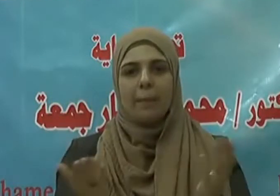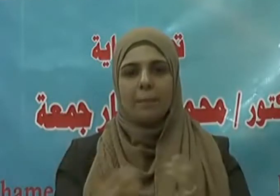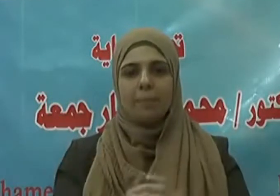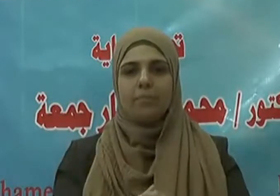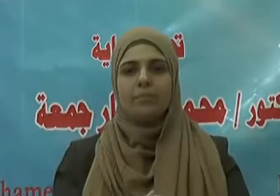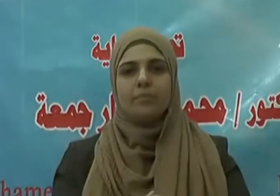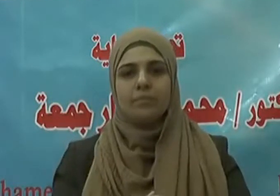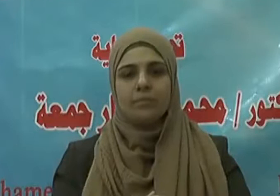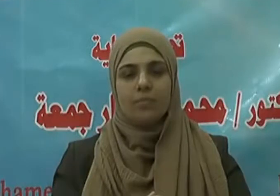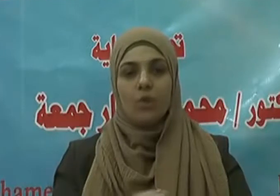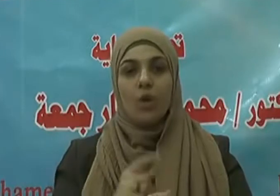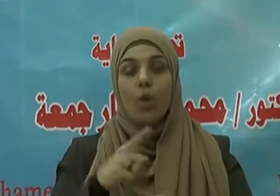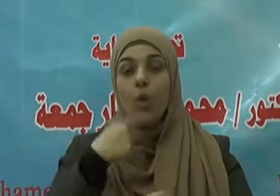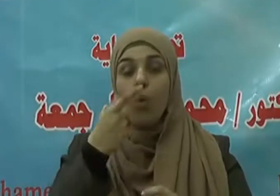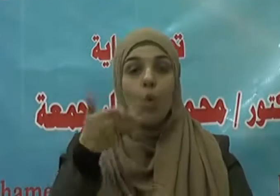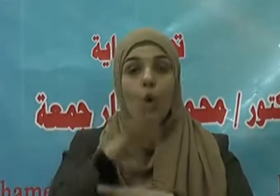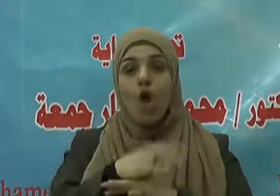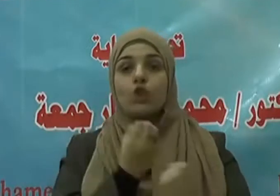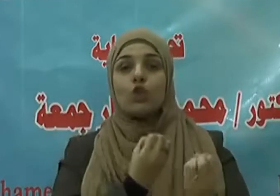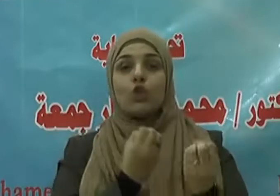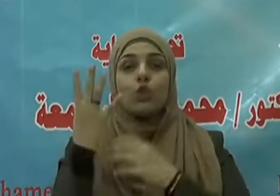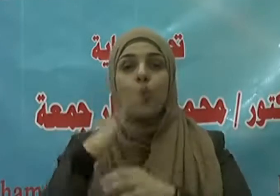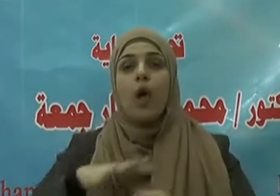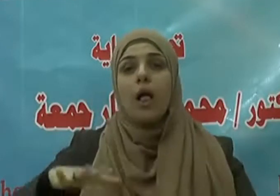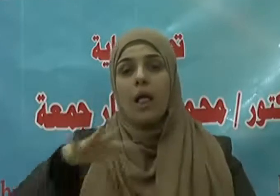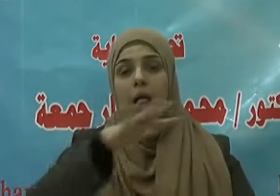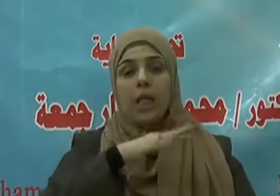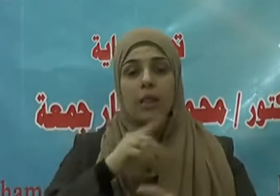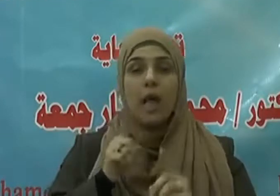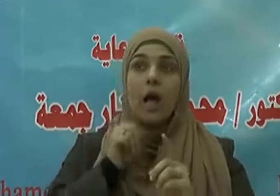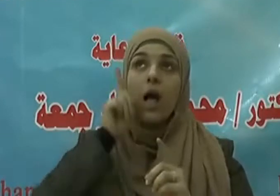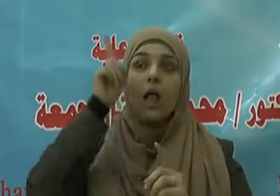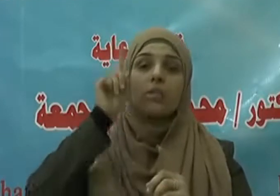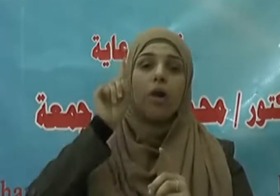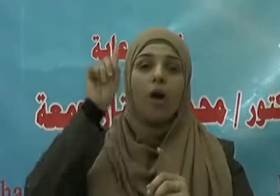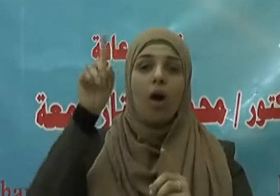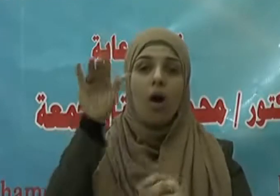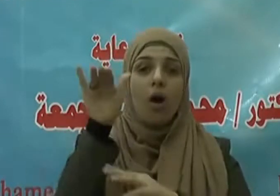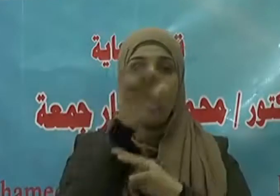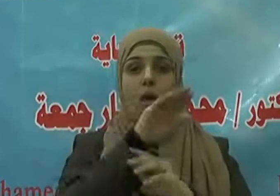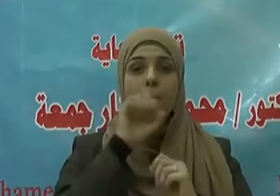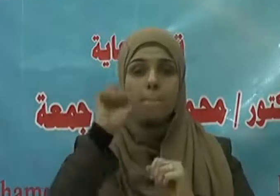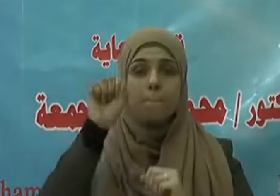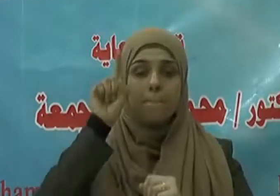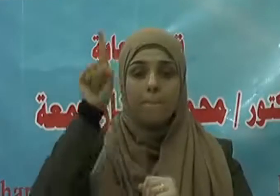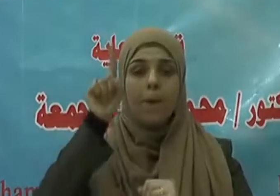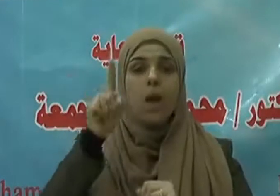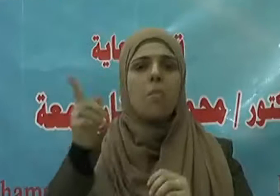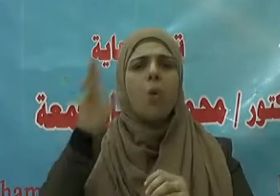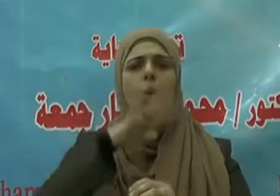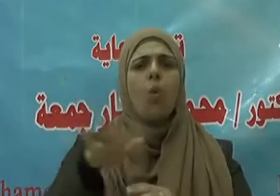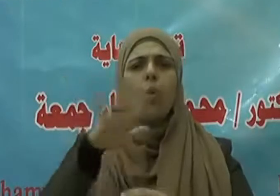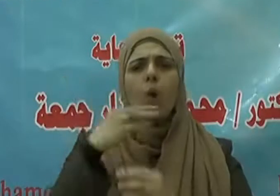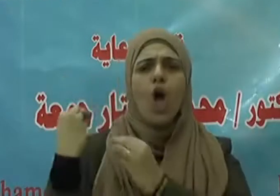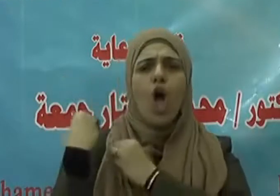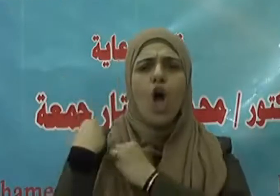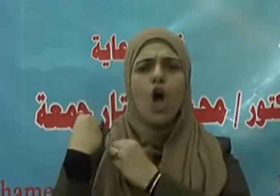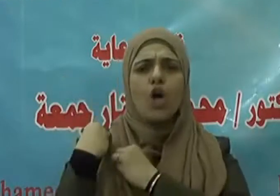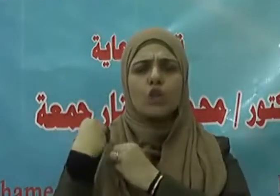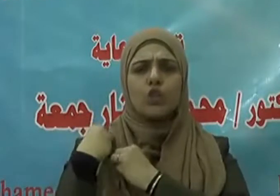أجرهم ونورهم وأشهد أن لا إله إلا الله وحده لا شريك له